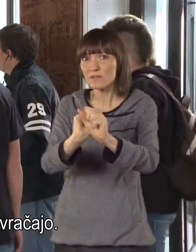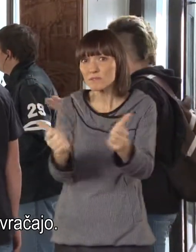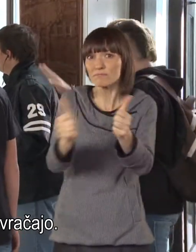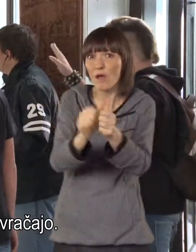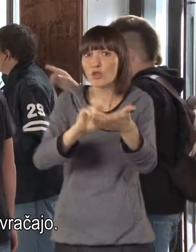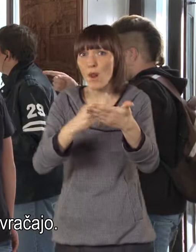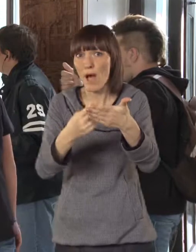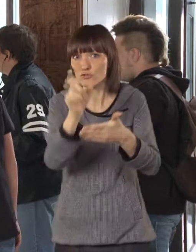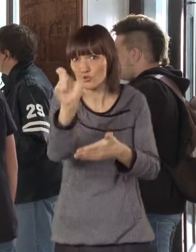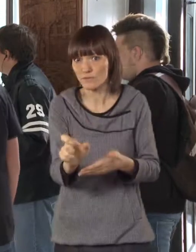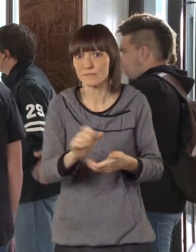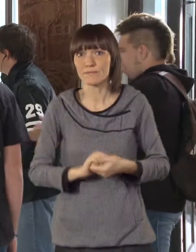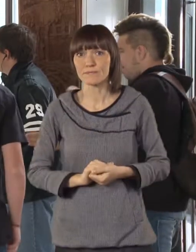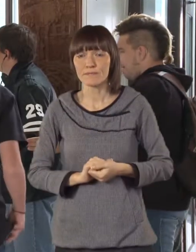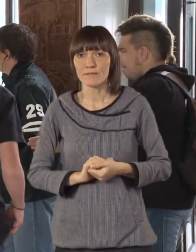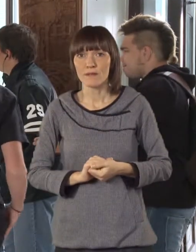nekako zavračajo.